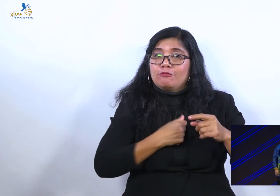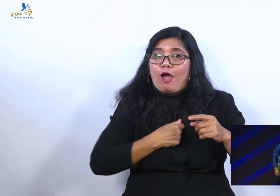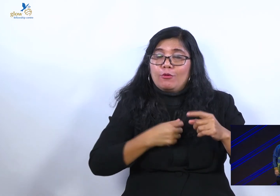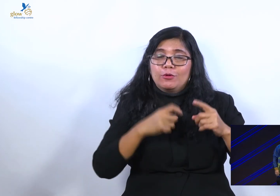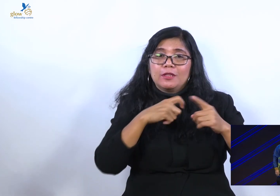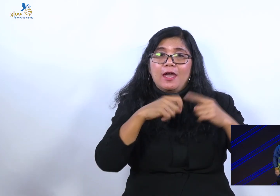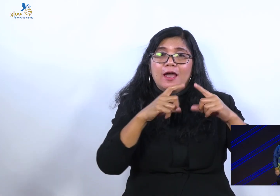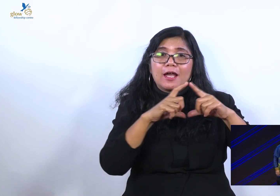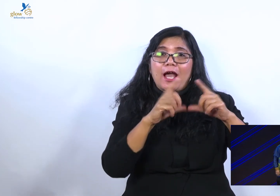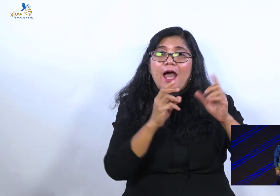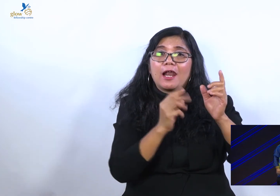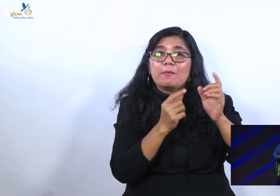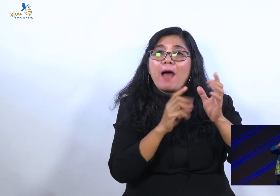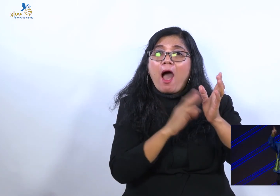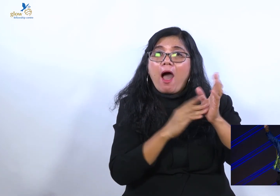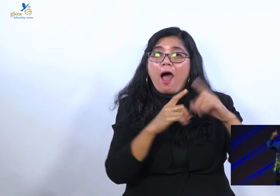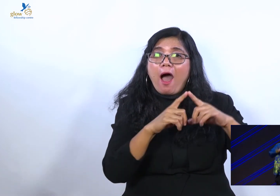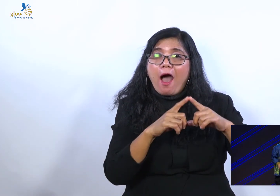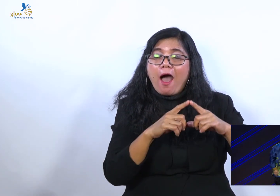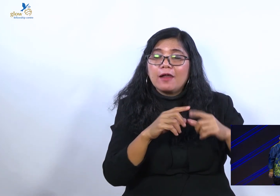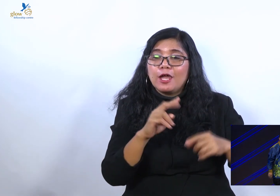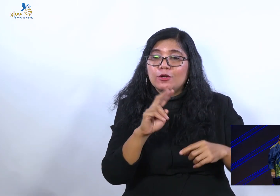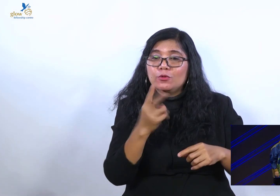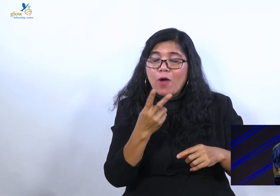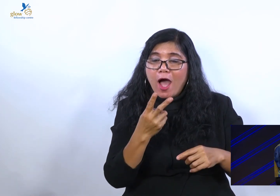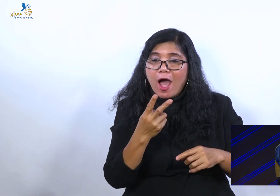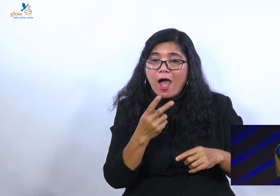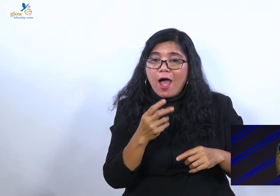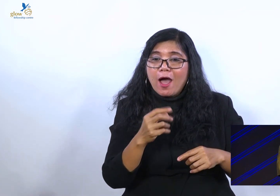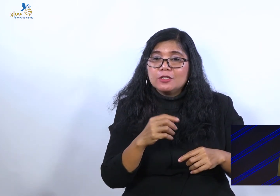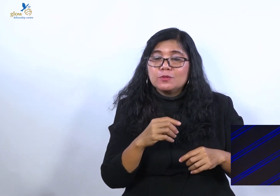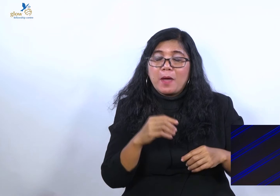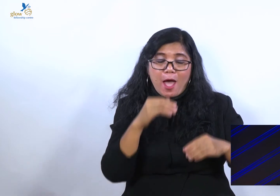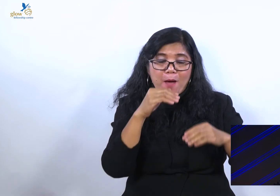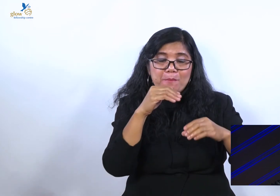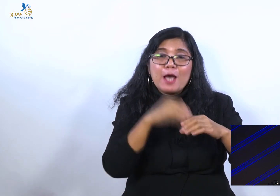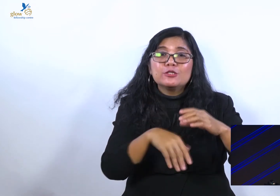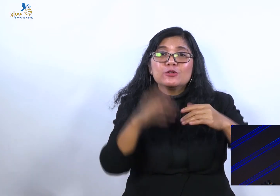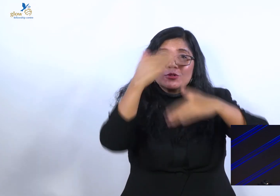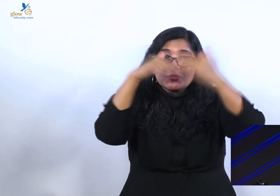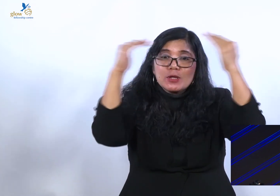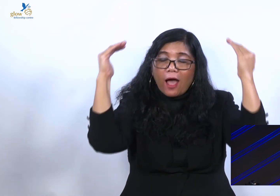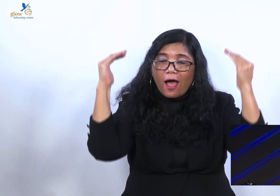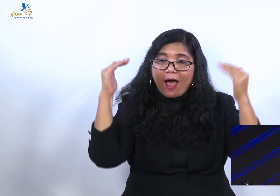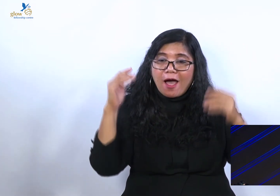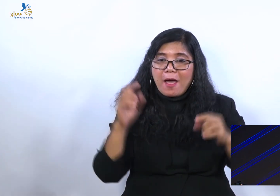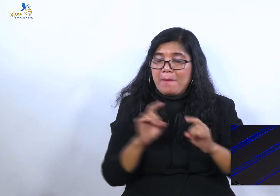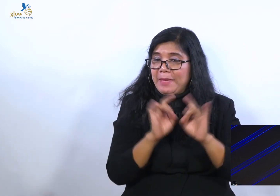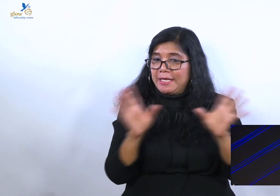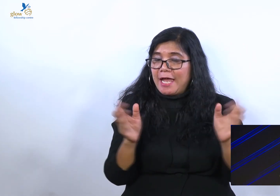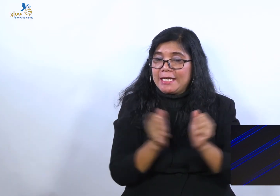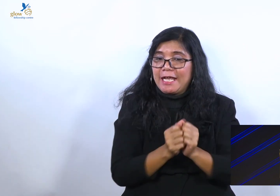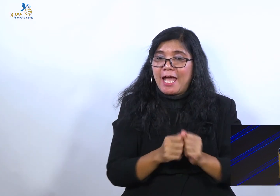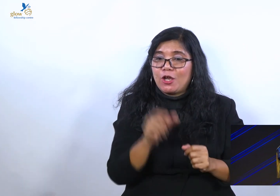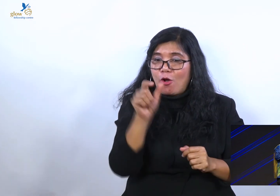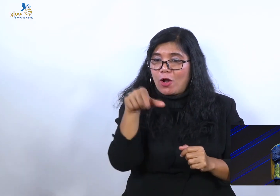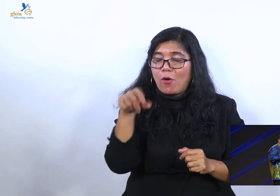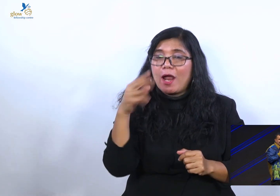Berbeda sama kita. Surga sudah disediakan buat kita kok. Dan kita tahu hari depan kita secara janji-janji Allah kok.